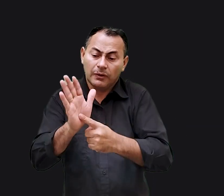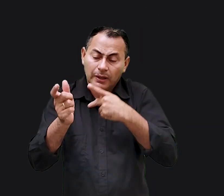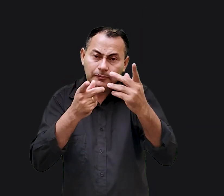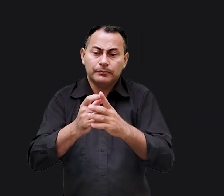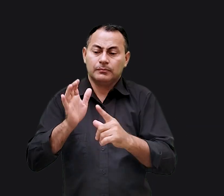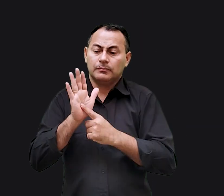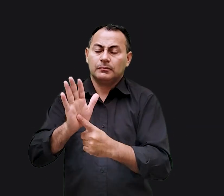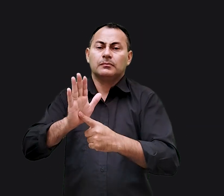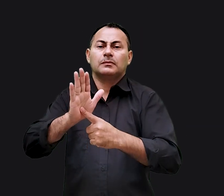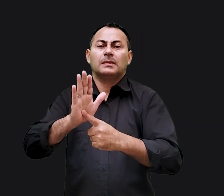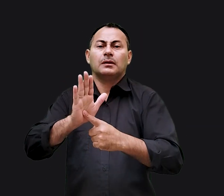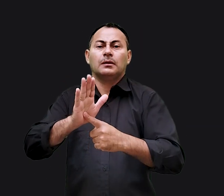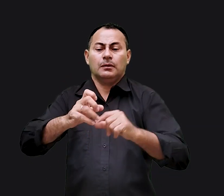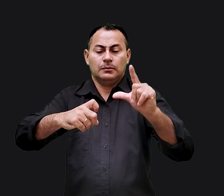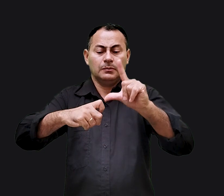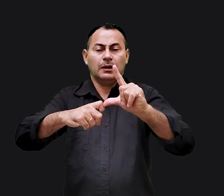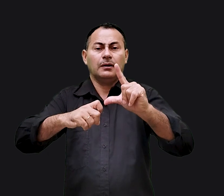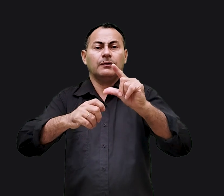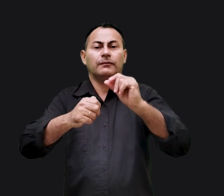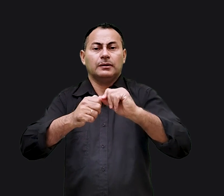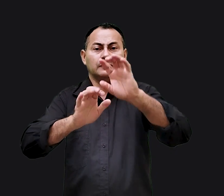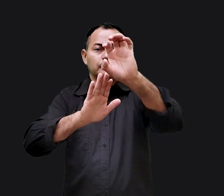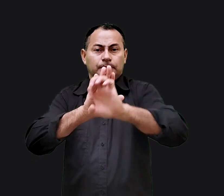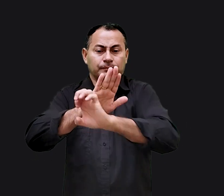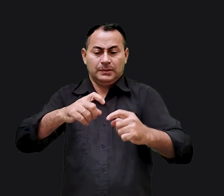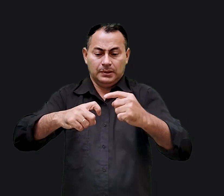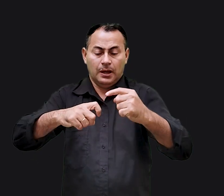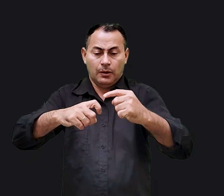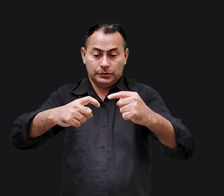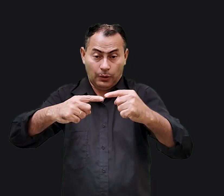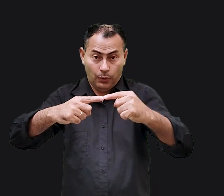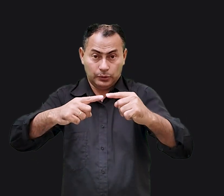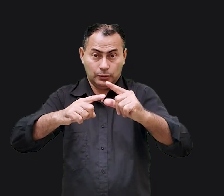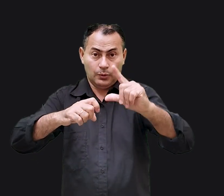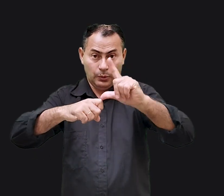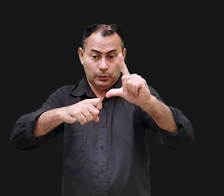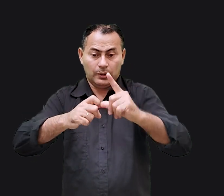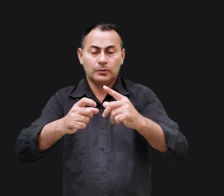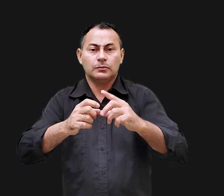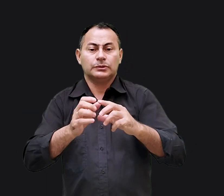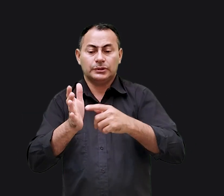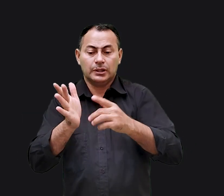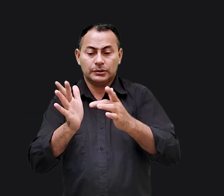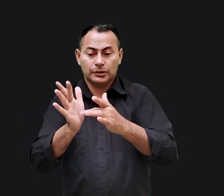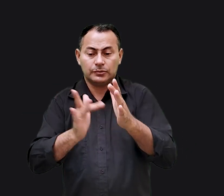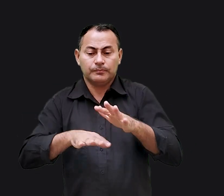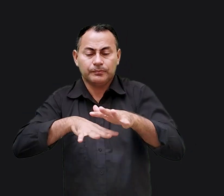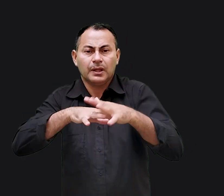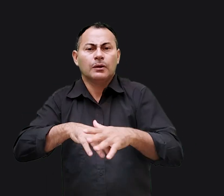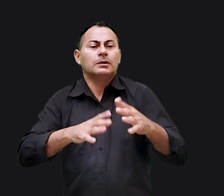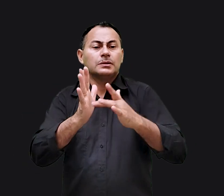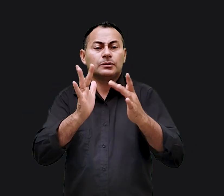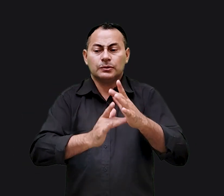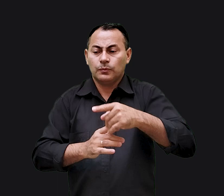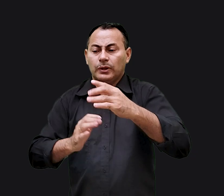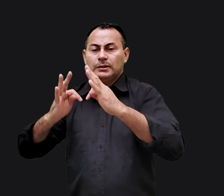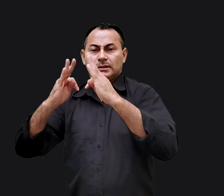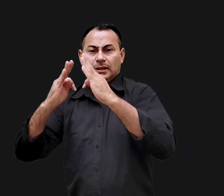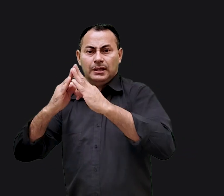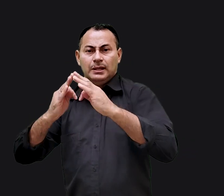da apresentação que Lucas faz do Evangelho. De acordo com Lucas, Jesus tinha um manifesto. Quando Jesus foi para a sinagoga da sua cidade natal,